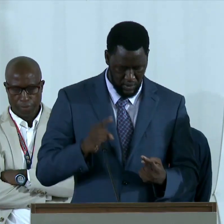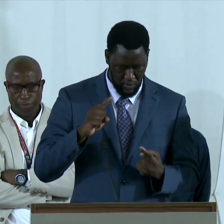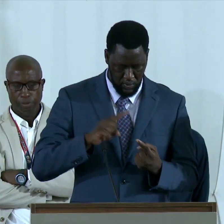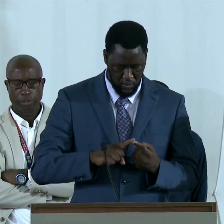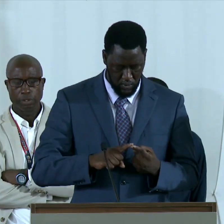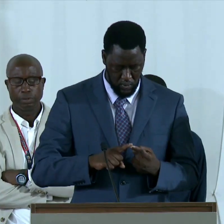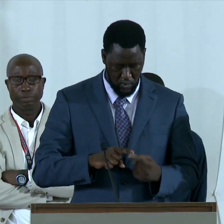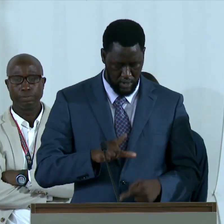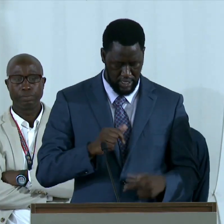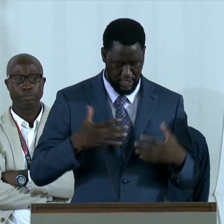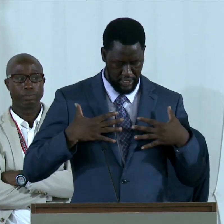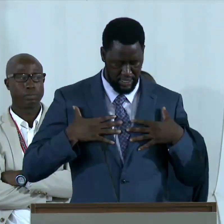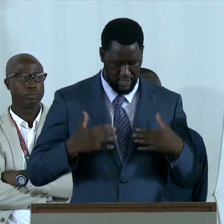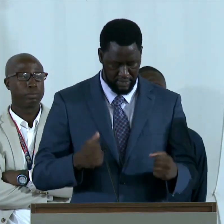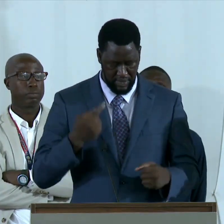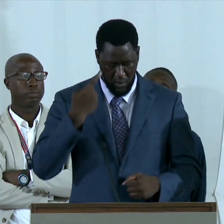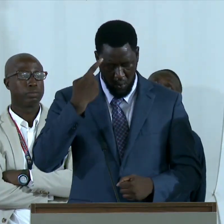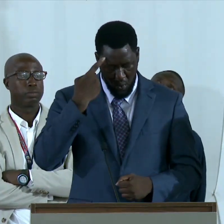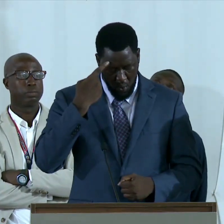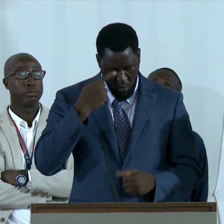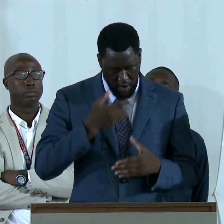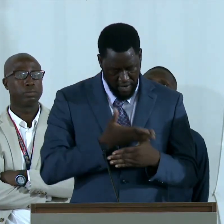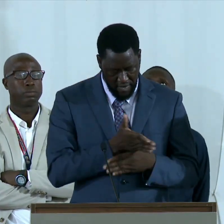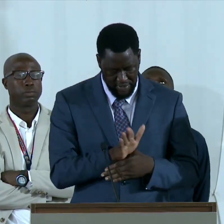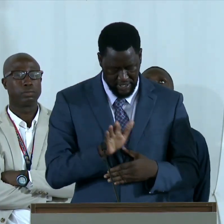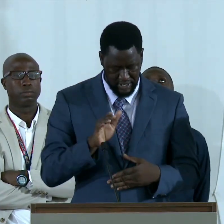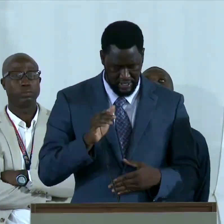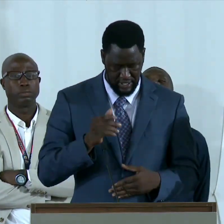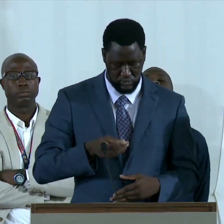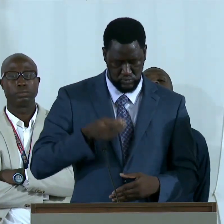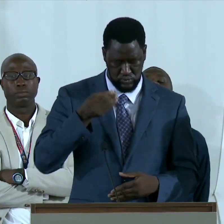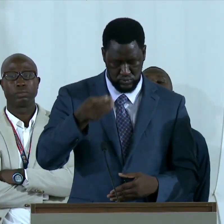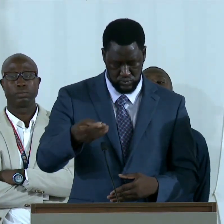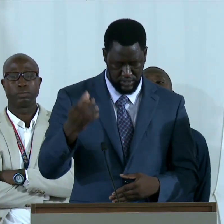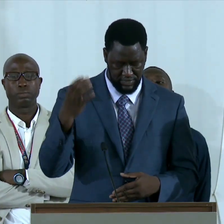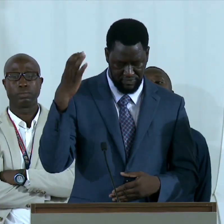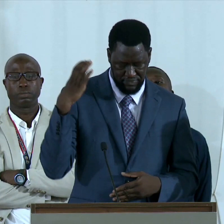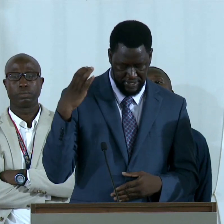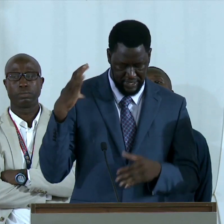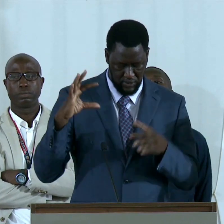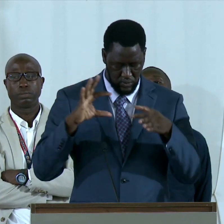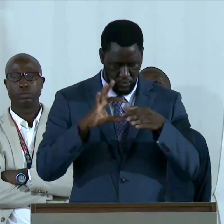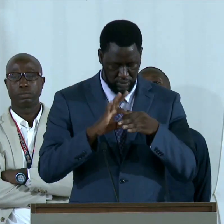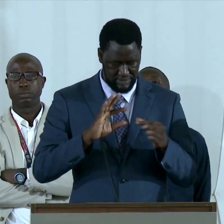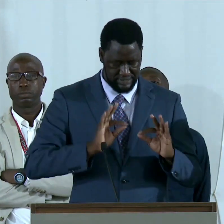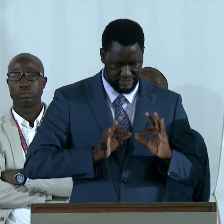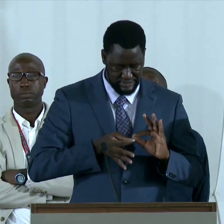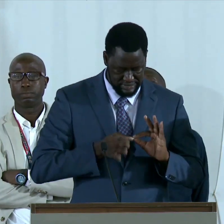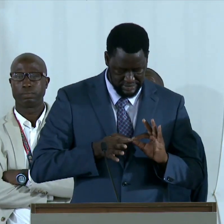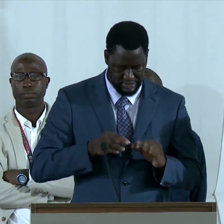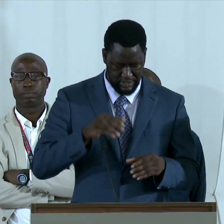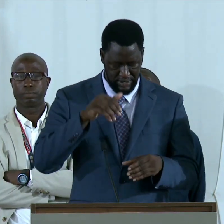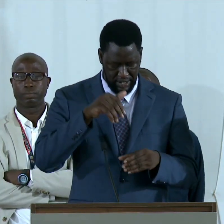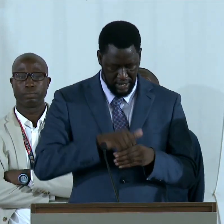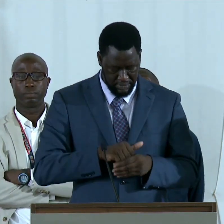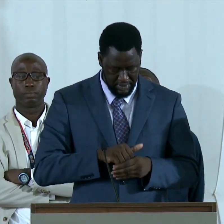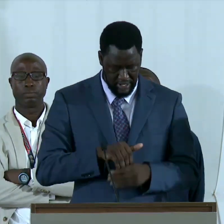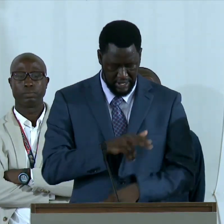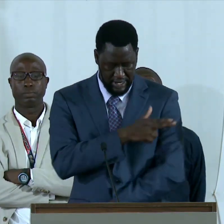l'accessibilité à la santé par la prise en charge des interprètes dans